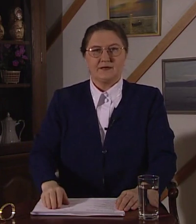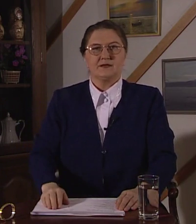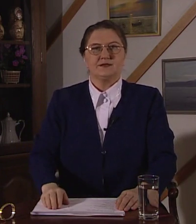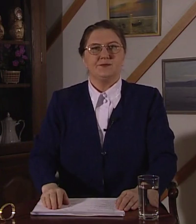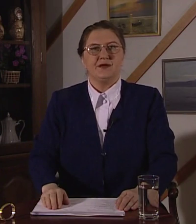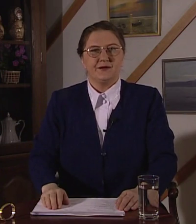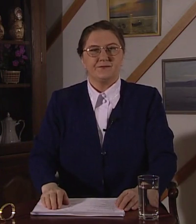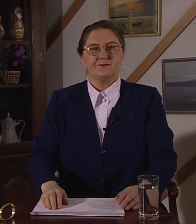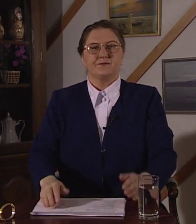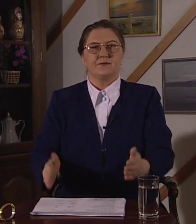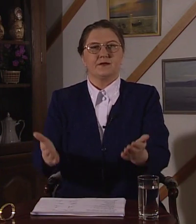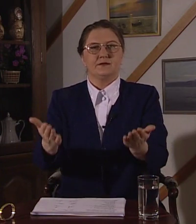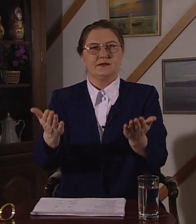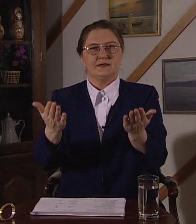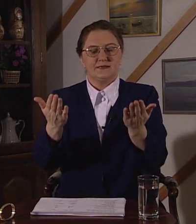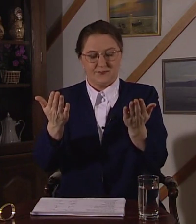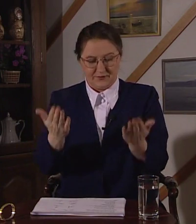Теперь. Теперь.